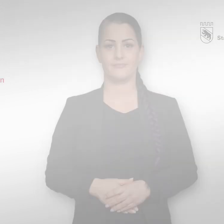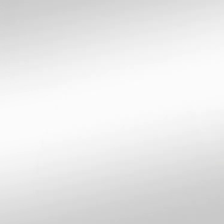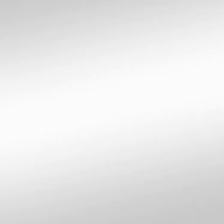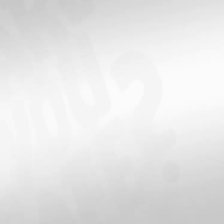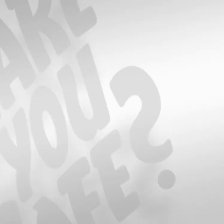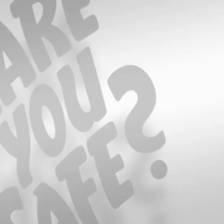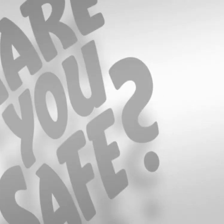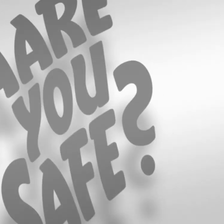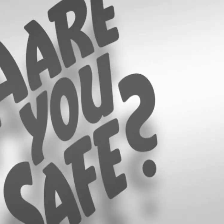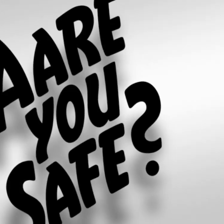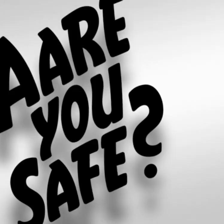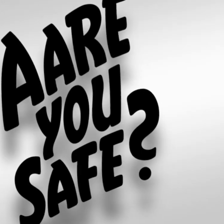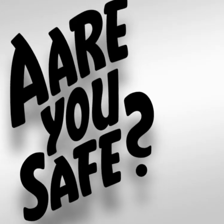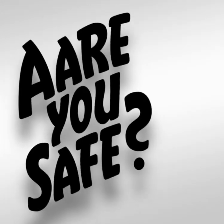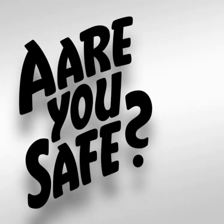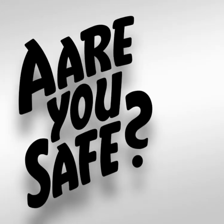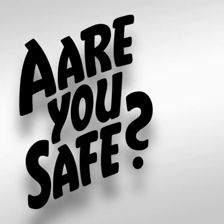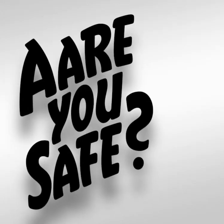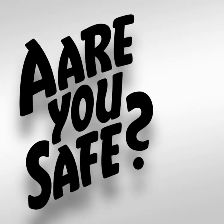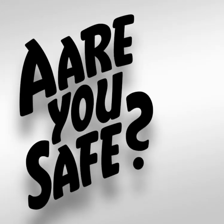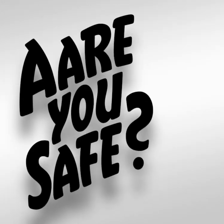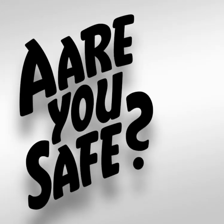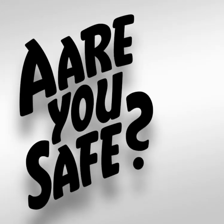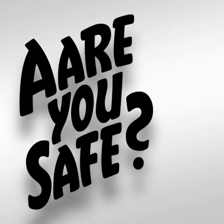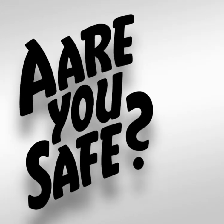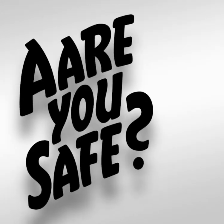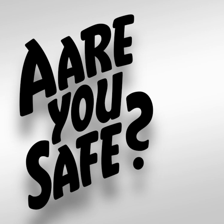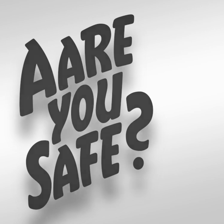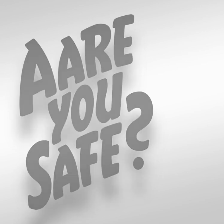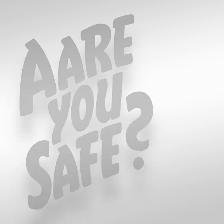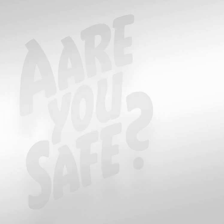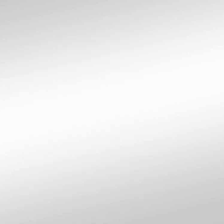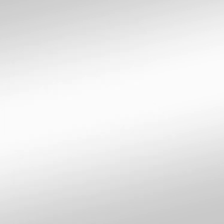Aarebad Muri Aareb Muri bei Muri bei Bern